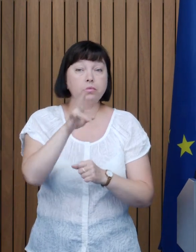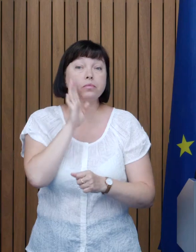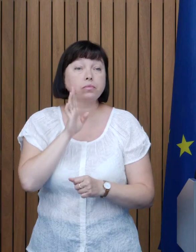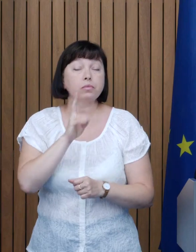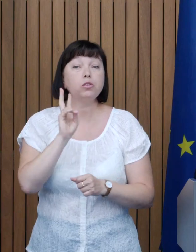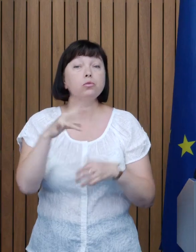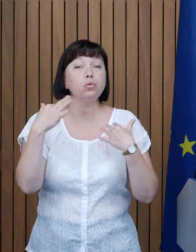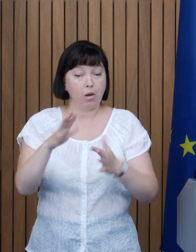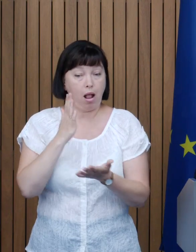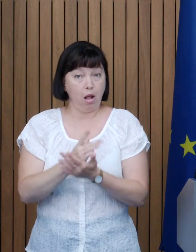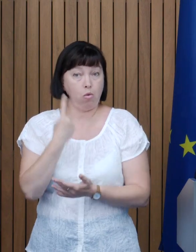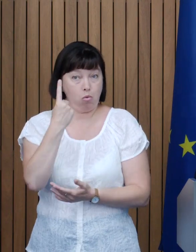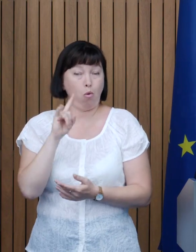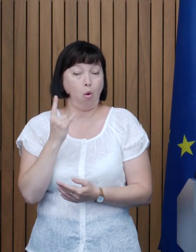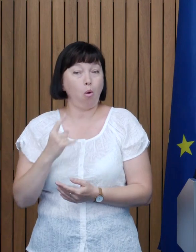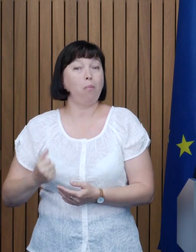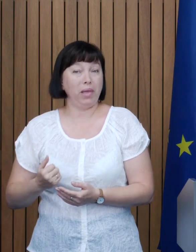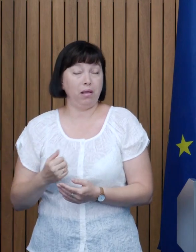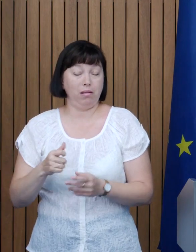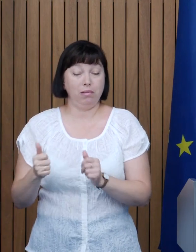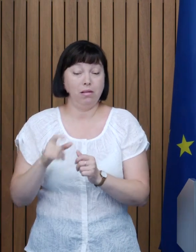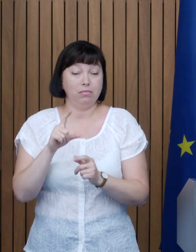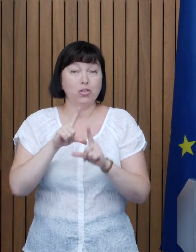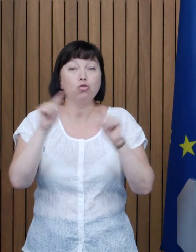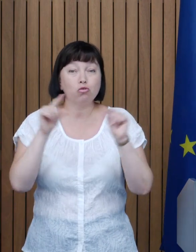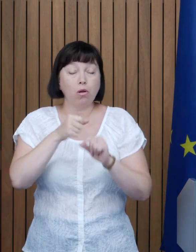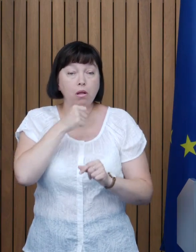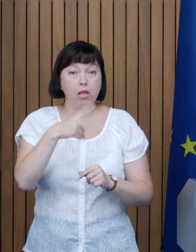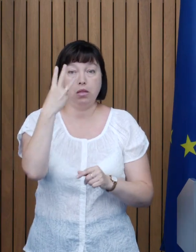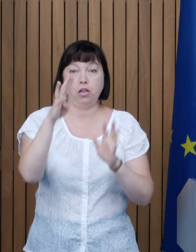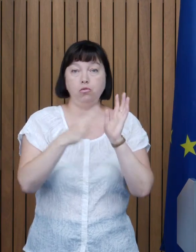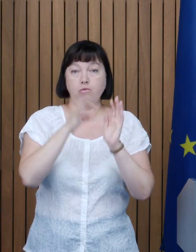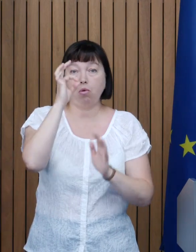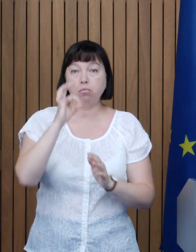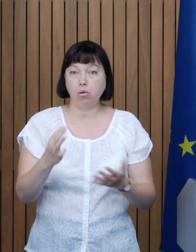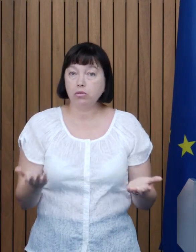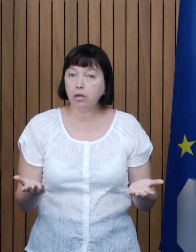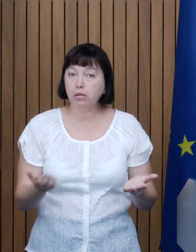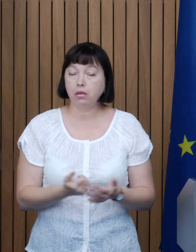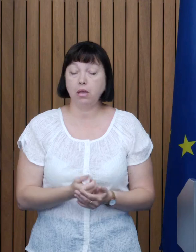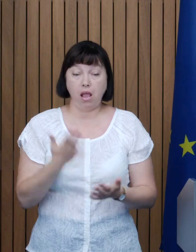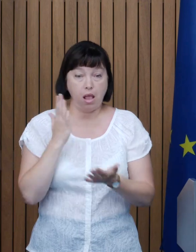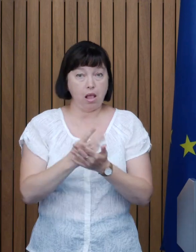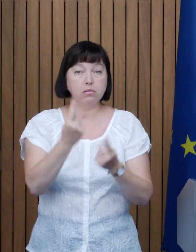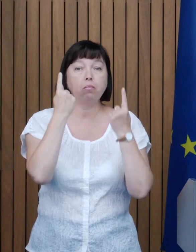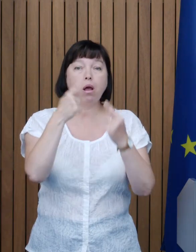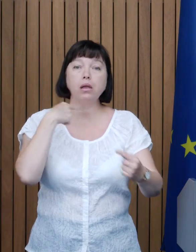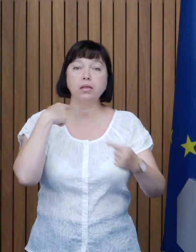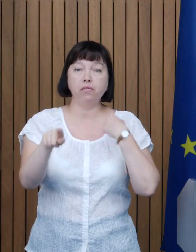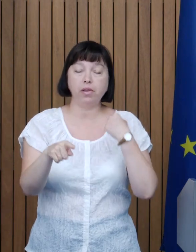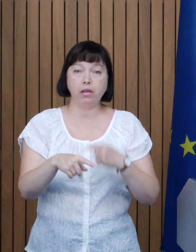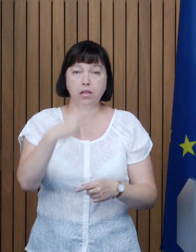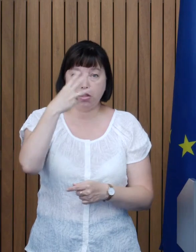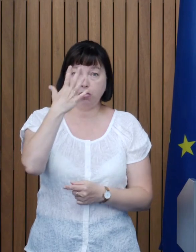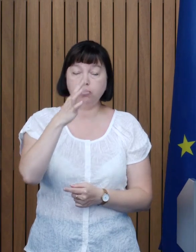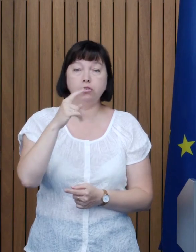femeilor care aveau un copil de vârstă preșcolară, aceasta este de 39% Deci, vorbim de o diferență de